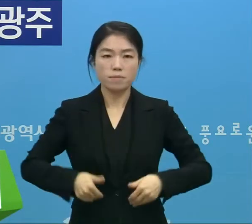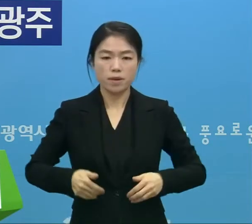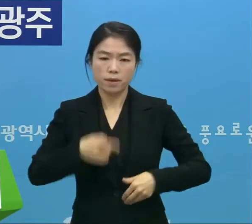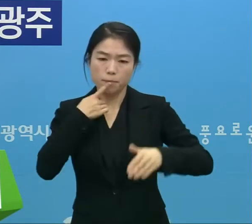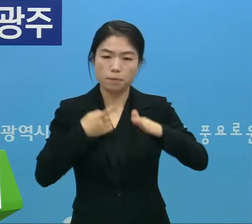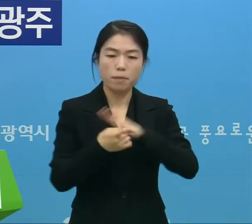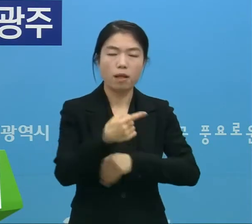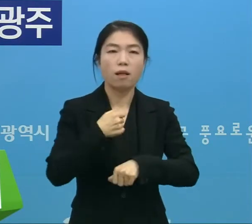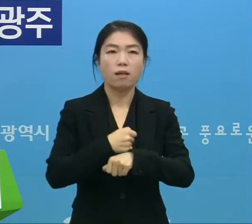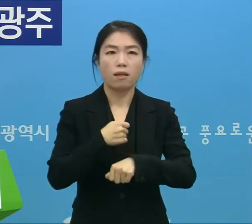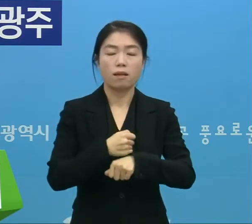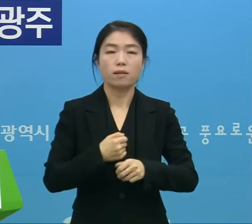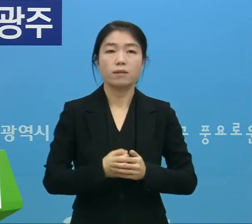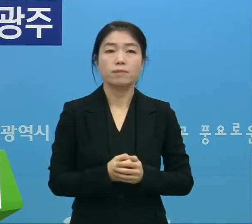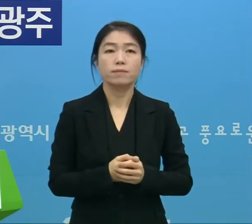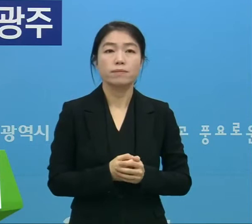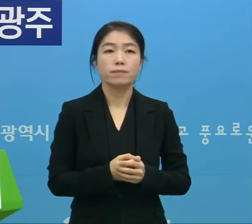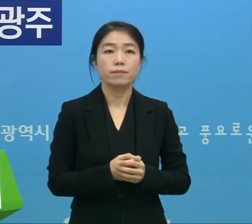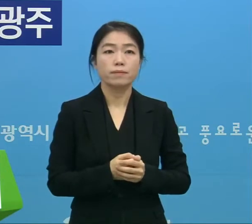조치를 취하겠습니다.